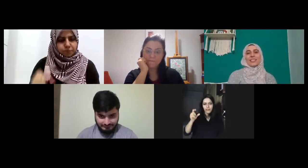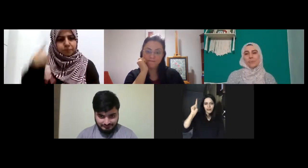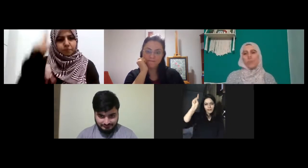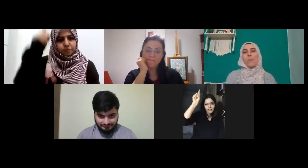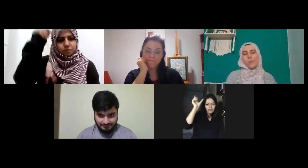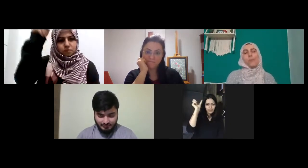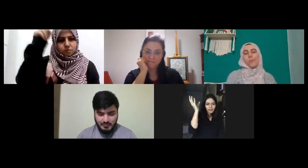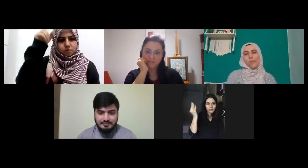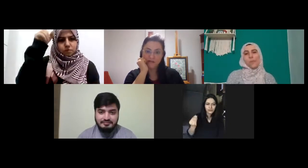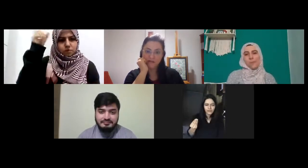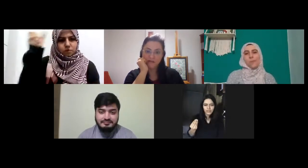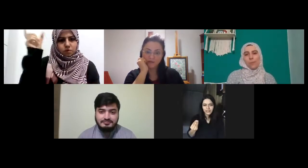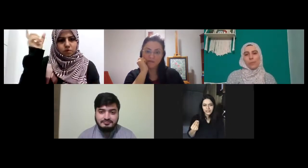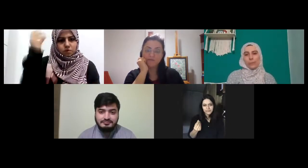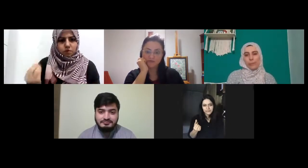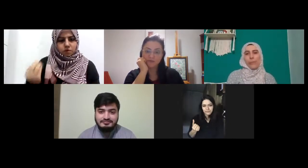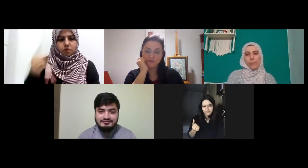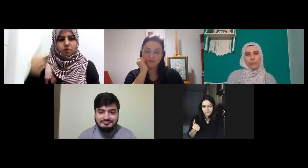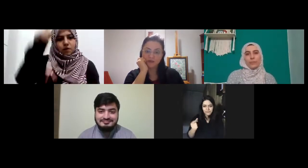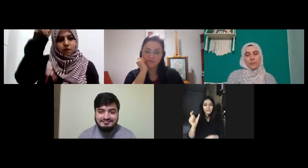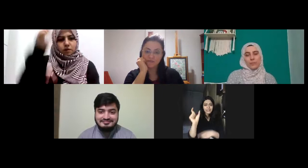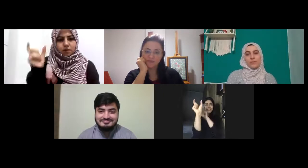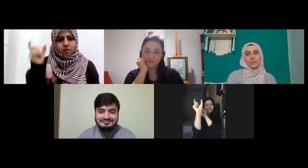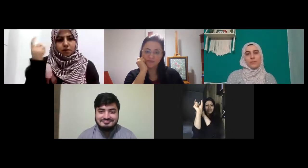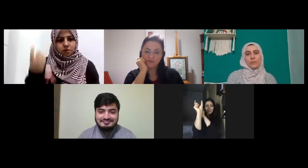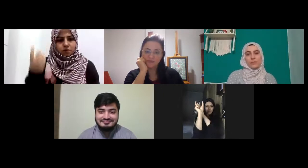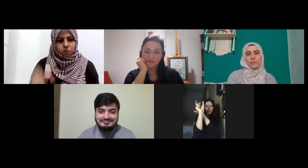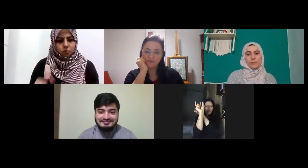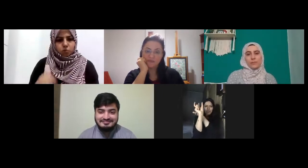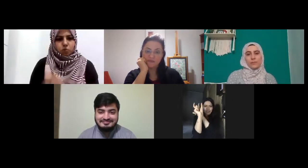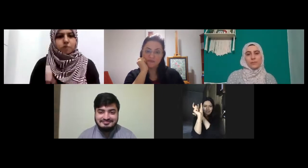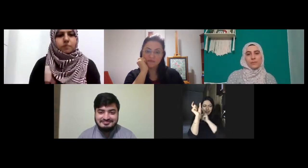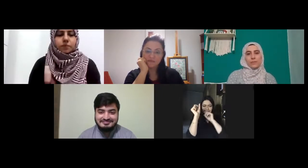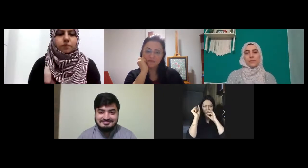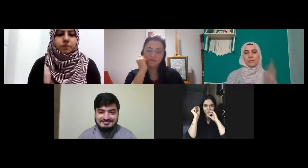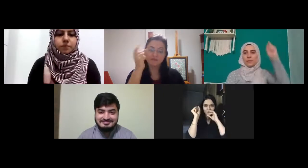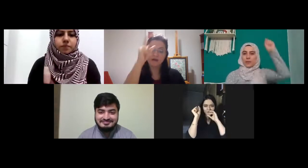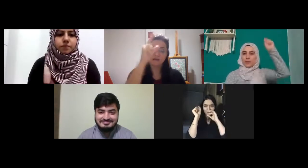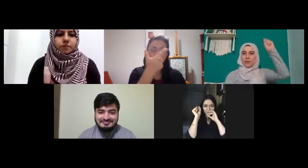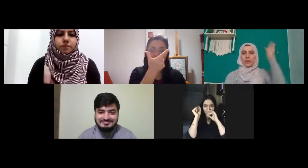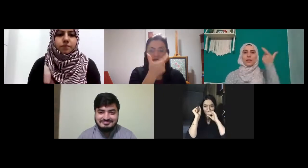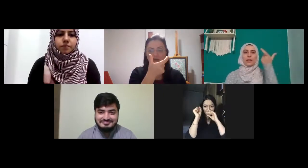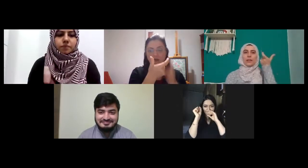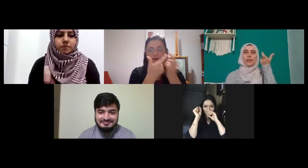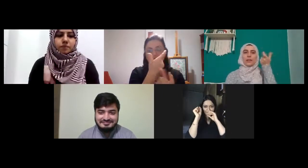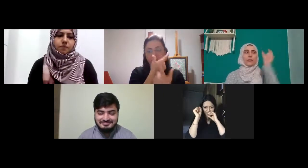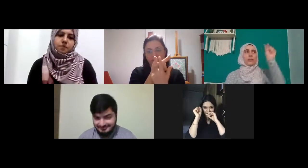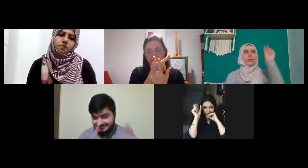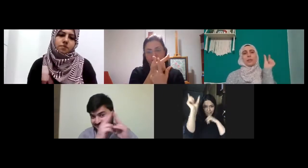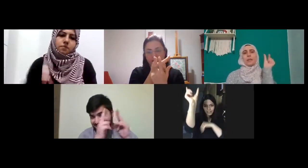ya Allah'a emanet oğlum tekrar çizmiyorum orada e diye Allah'a emanet şöyle